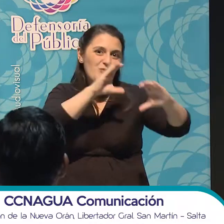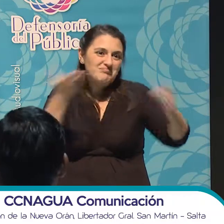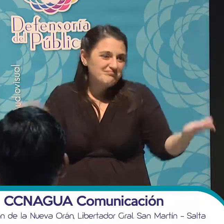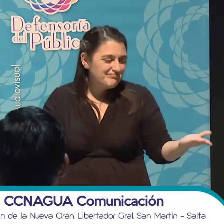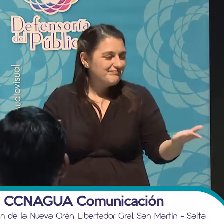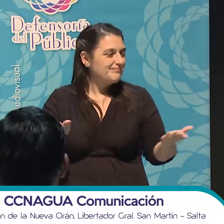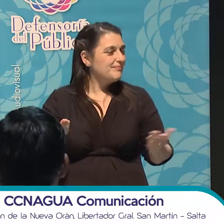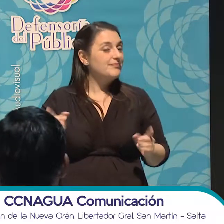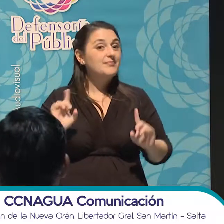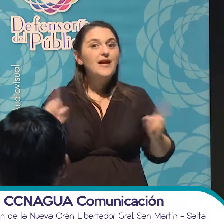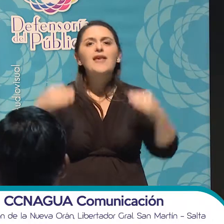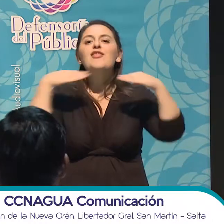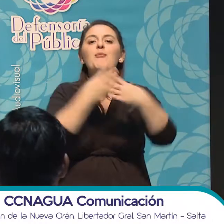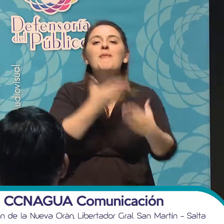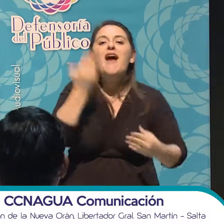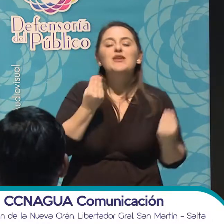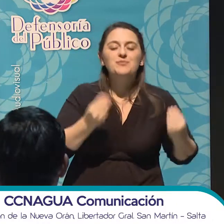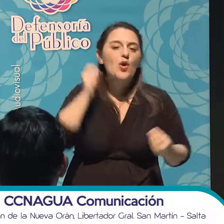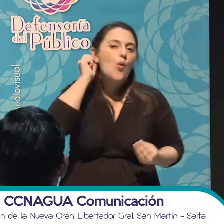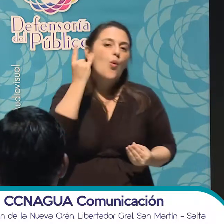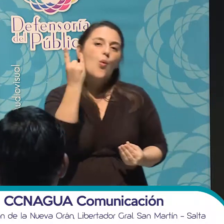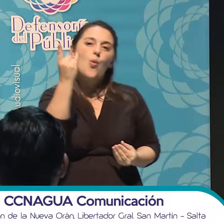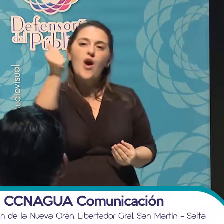El idioma que hablé es el idioma guaraní.